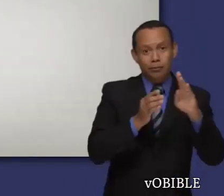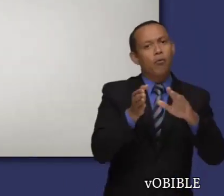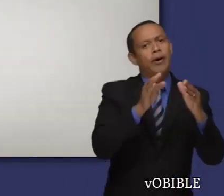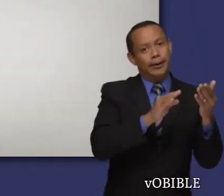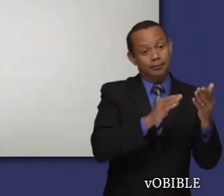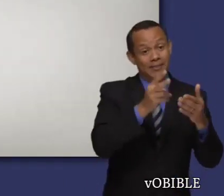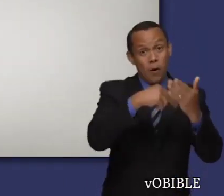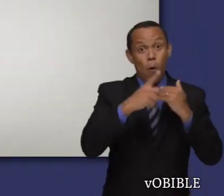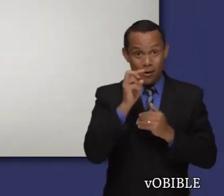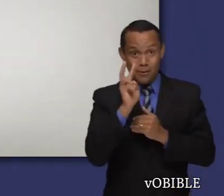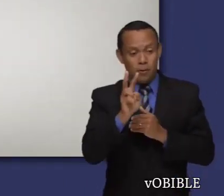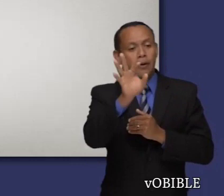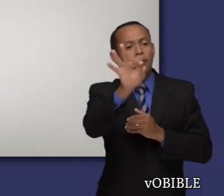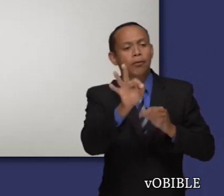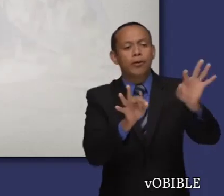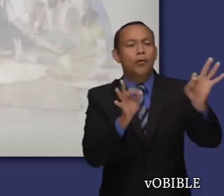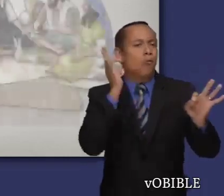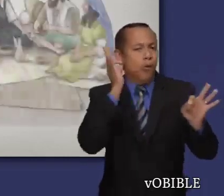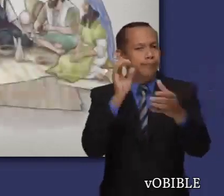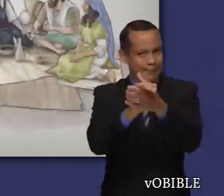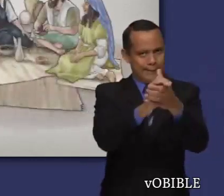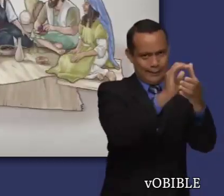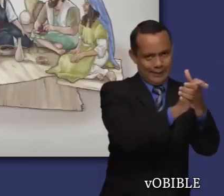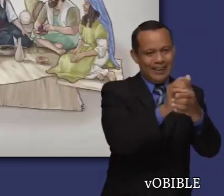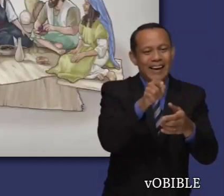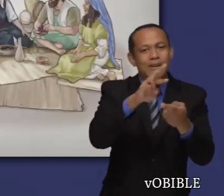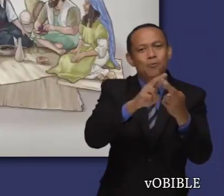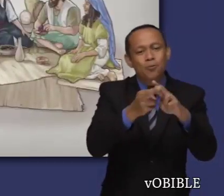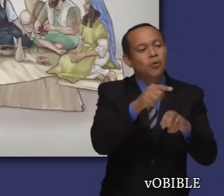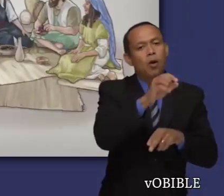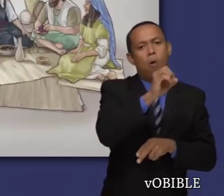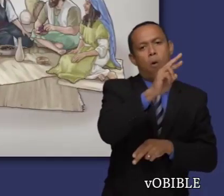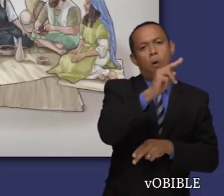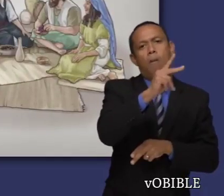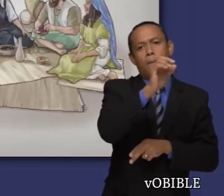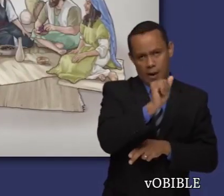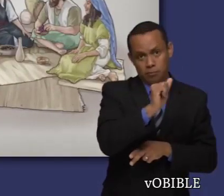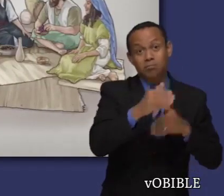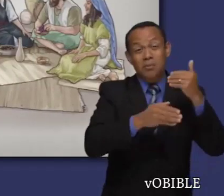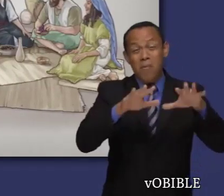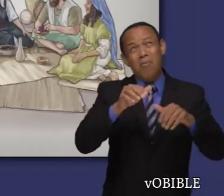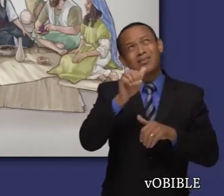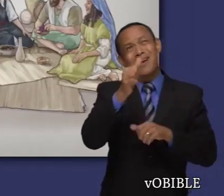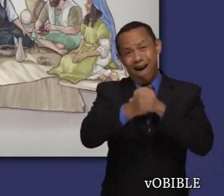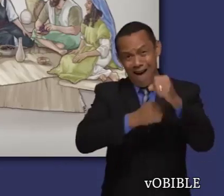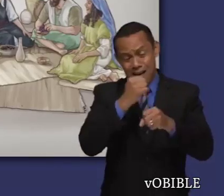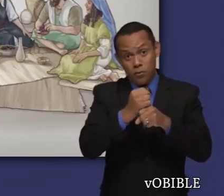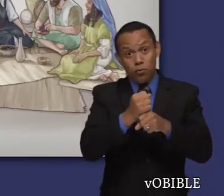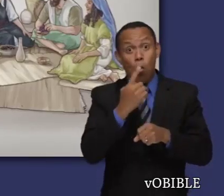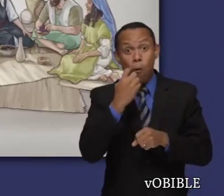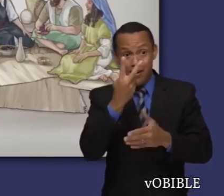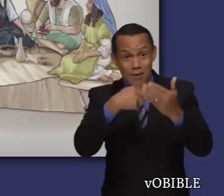Allí, Elimelec muere. Sus hijos, Malón y Kilión, se casan con mujeres moabitas, Ruth y Orpá.